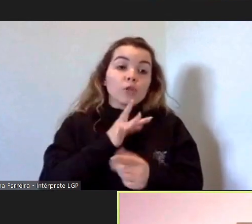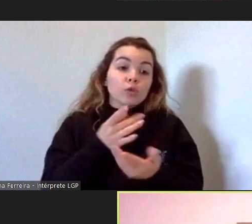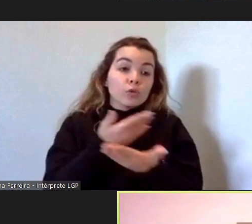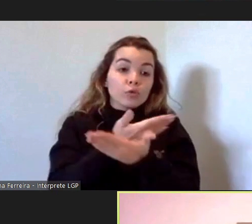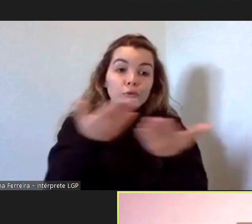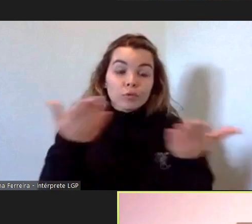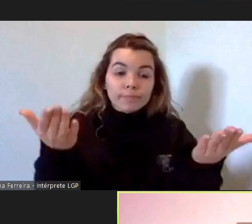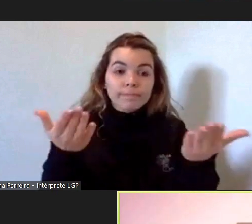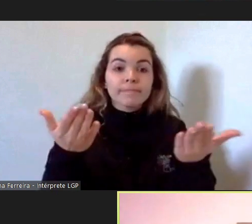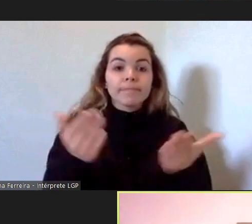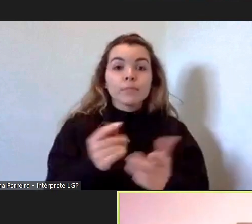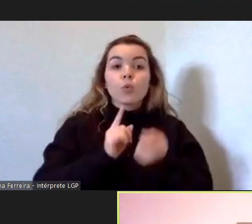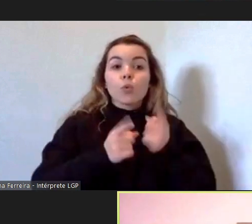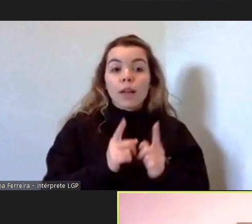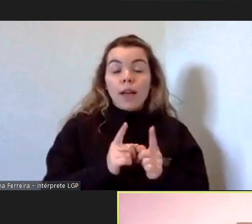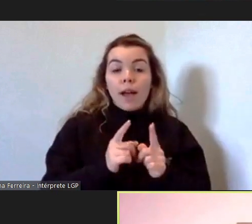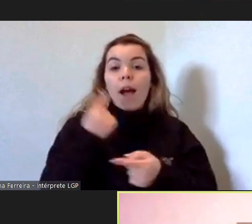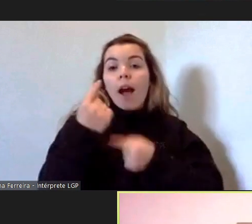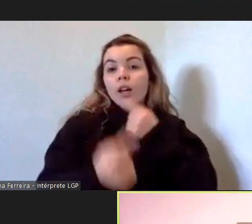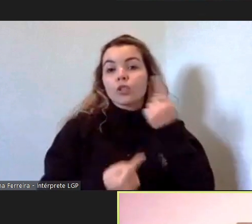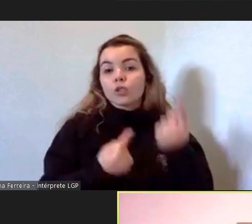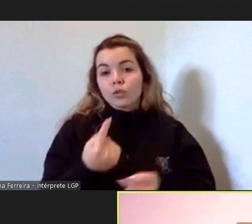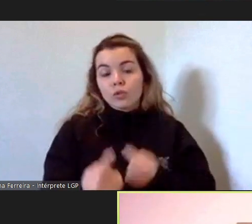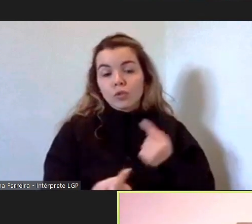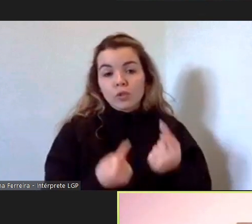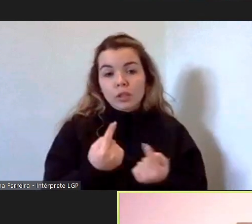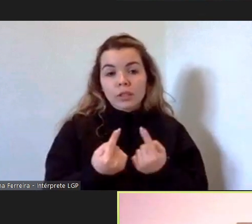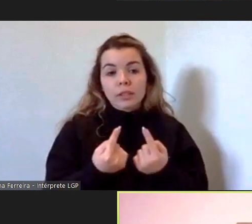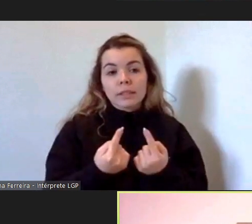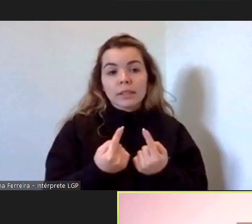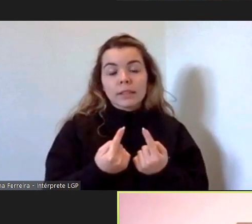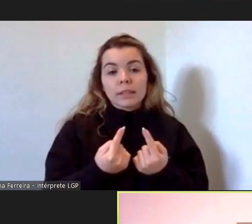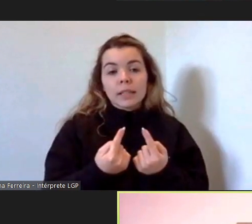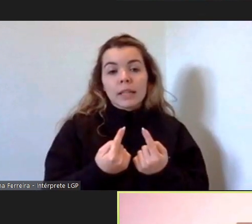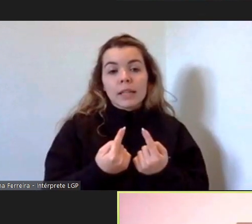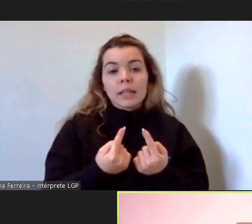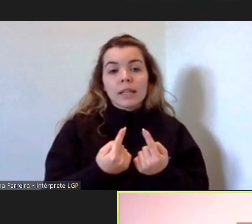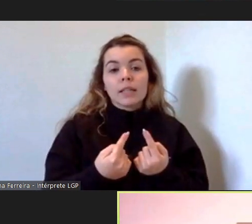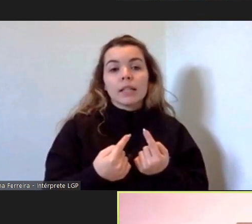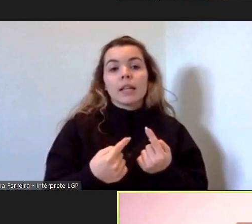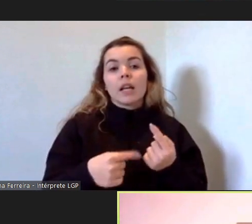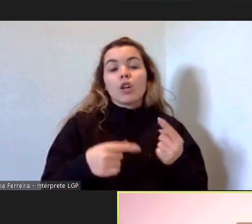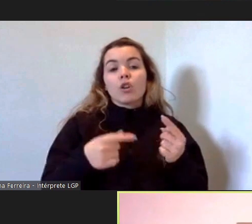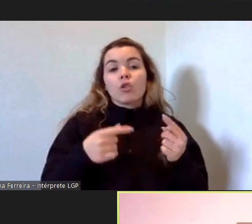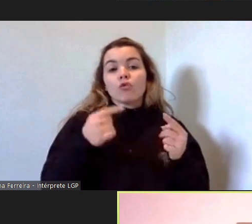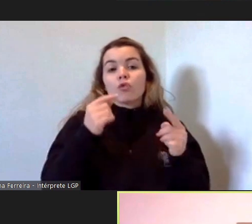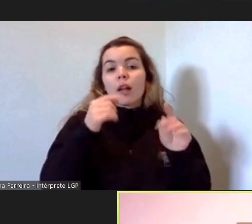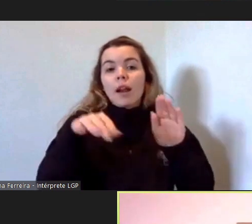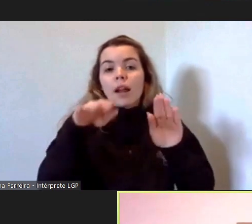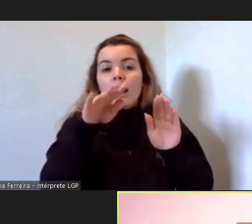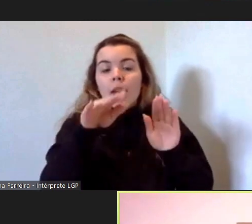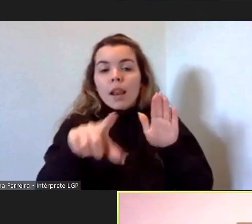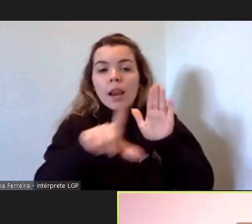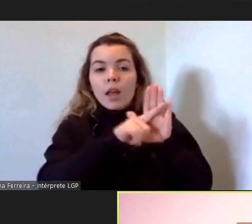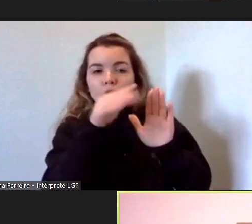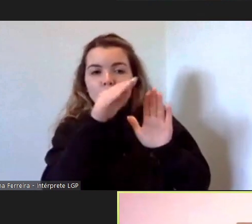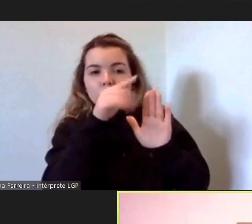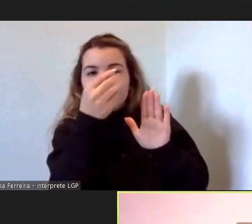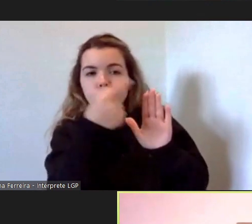é de tornar às vezes as diretrizes ou as questões que as pessoas